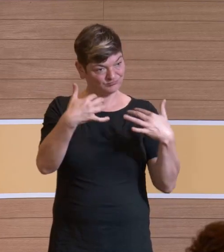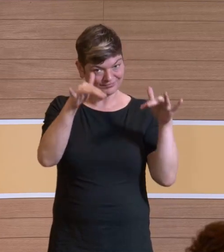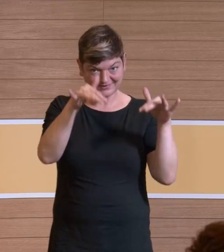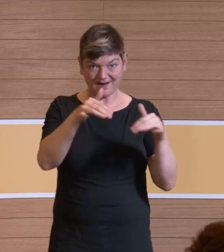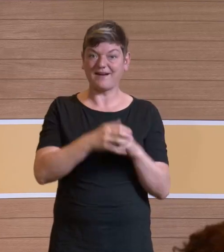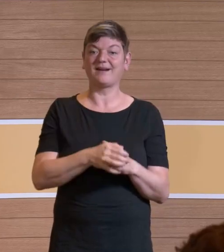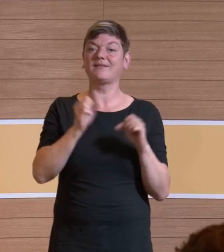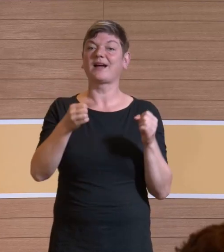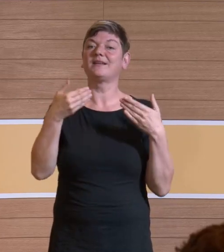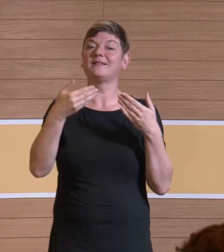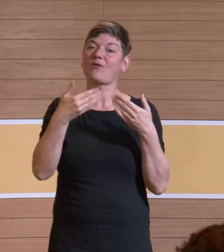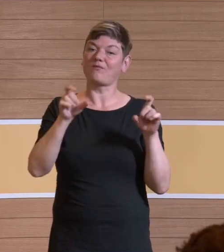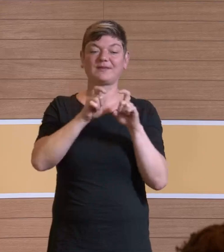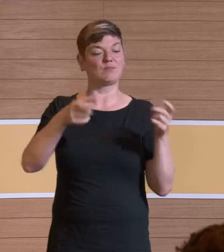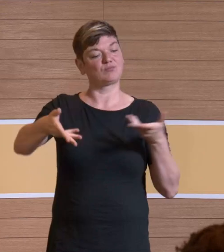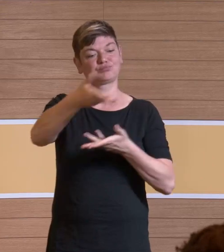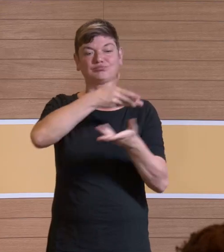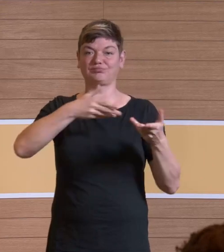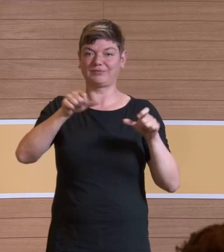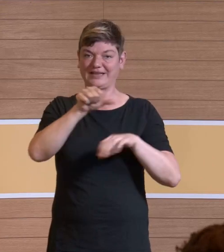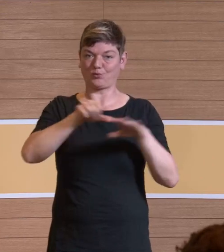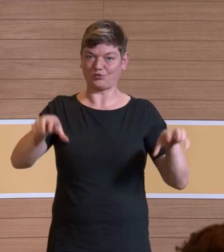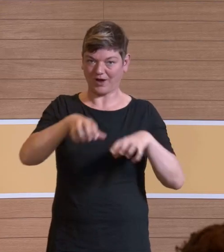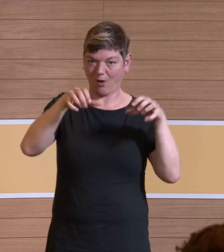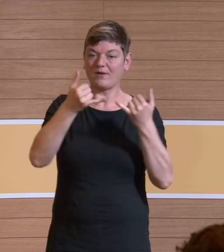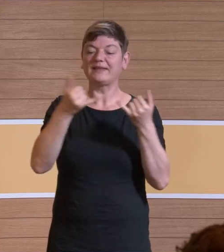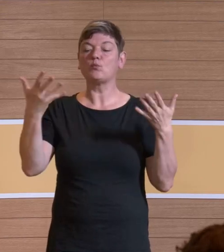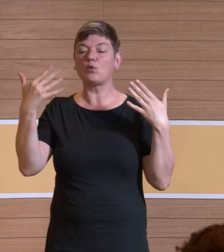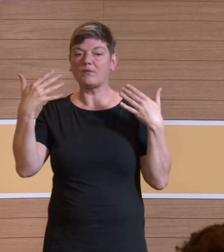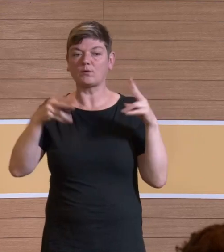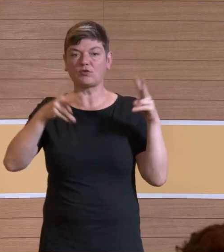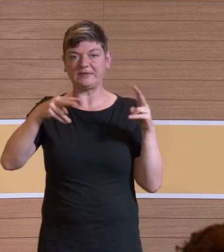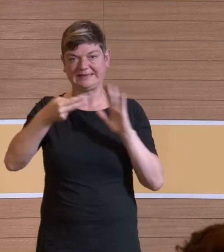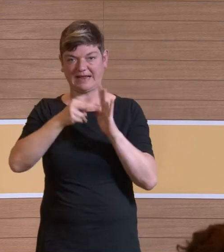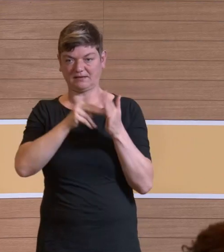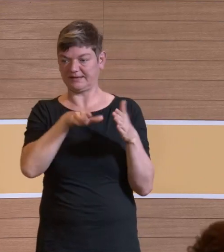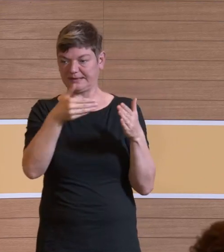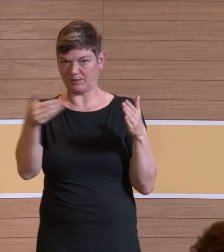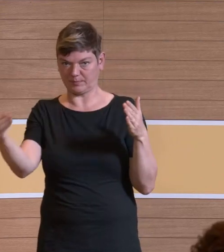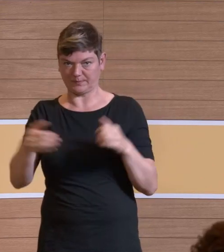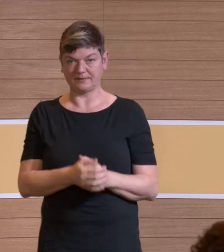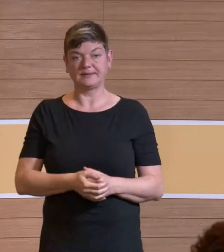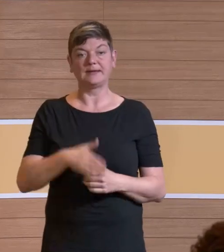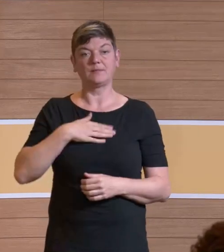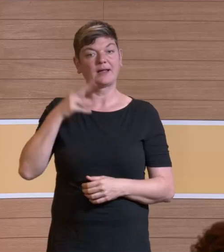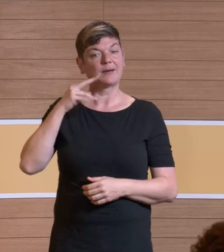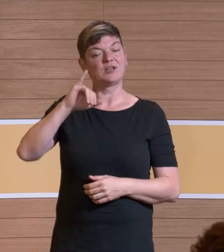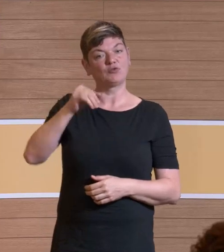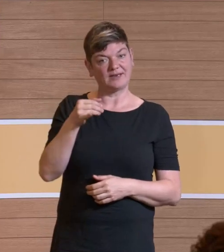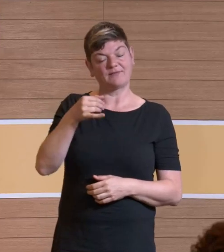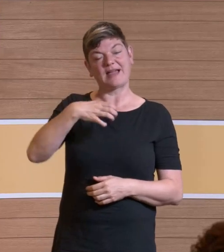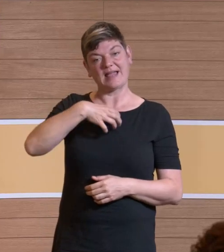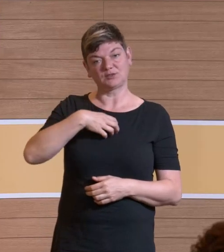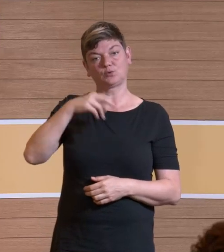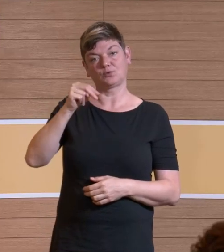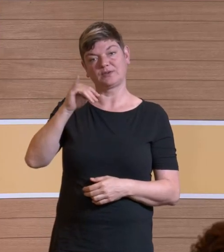können über das Thema chirurgischer Rauch und Belüftungsarten. Sie haben gerade schon gehört, mein Name ist Jennifer Herzog-Nissere.